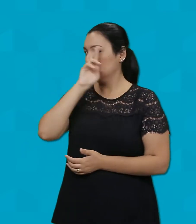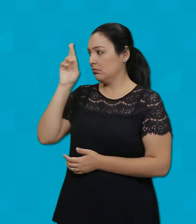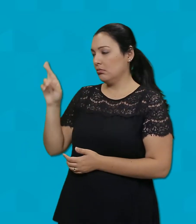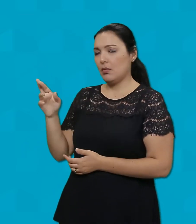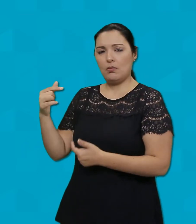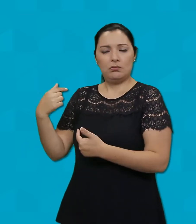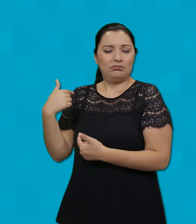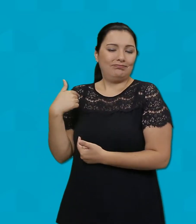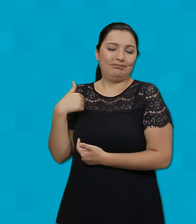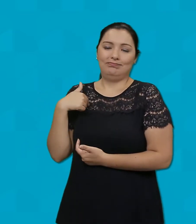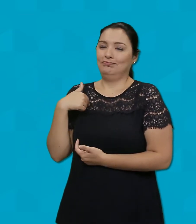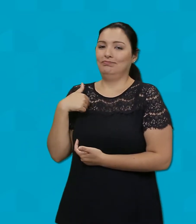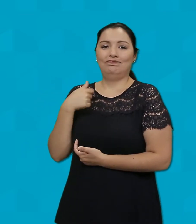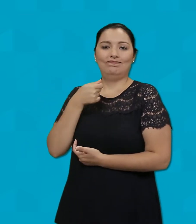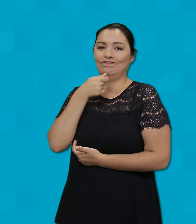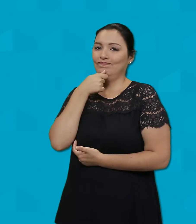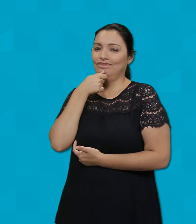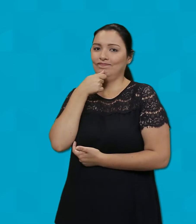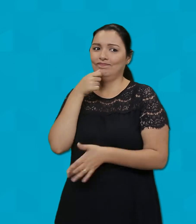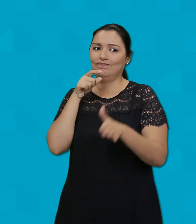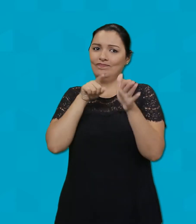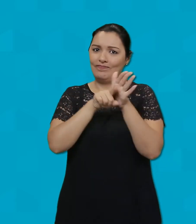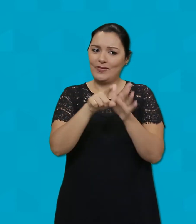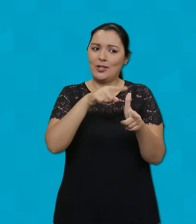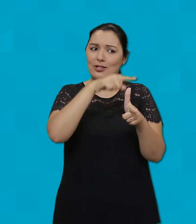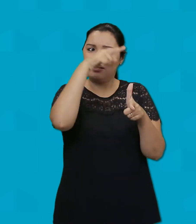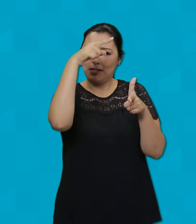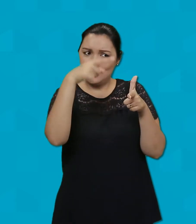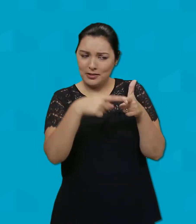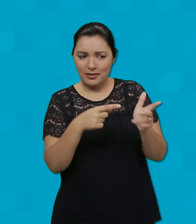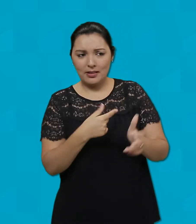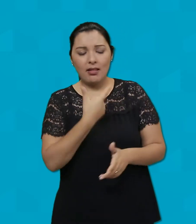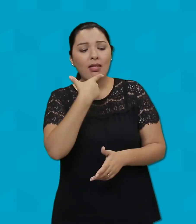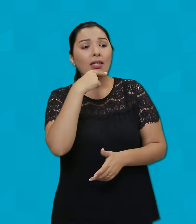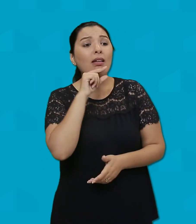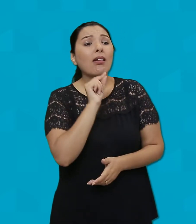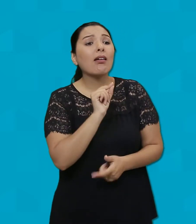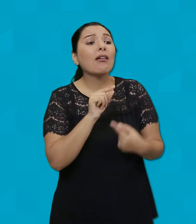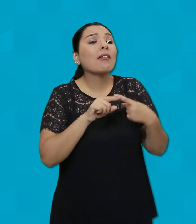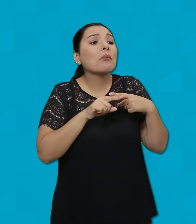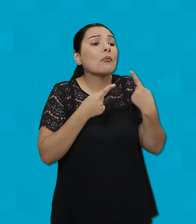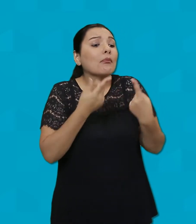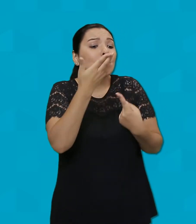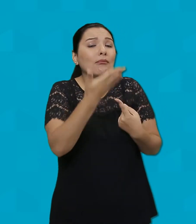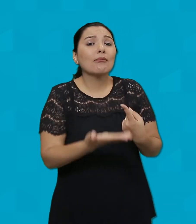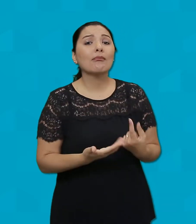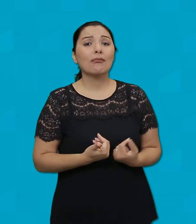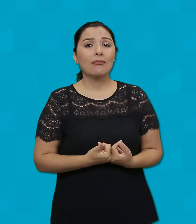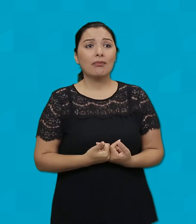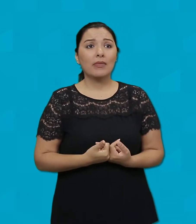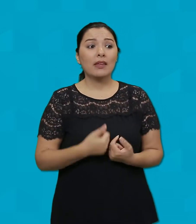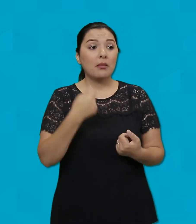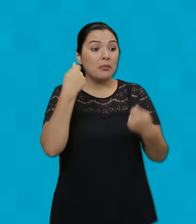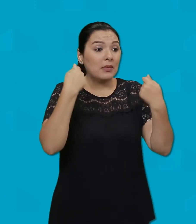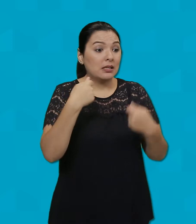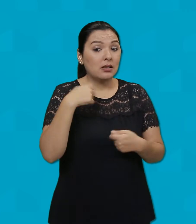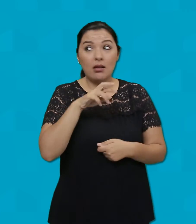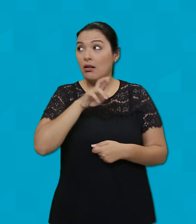Não Perguntaram então Quem és afinal? Temos que levar uma resposta